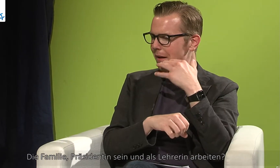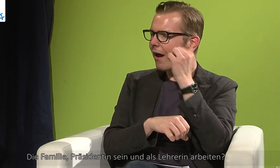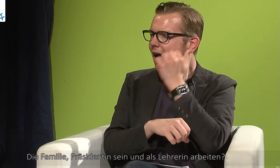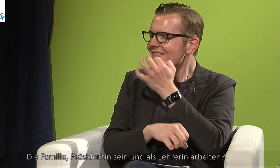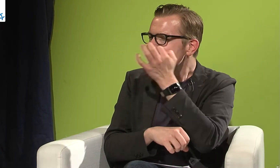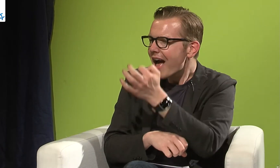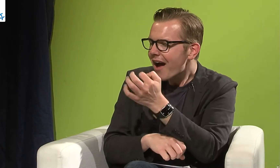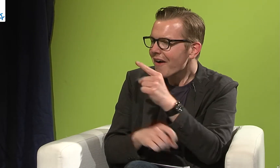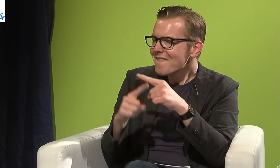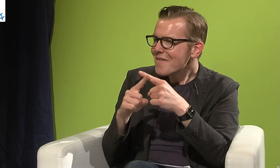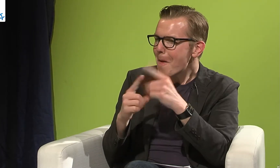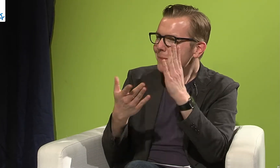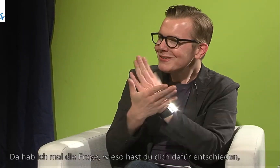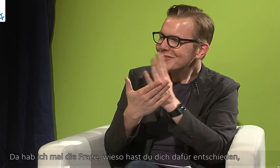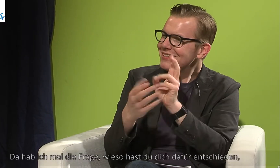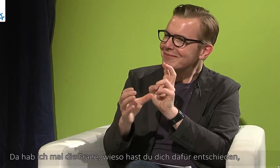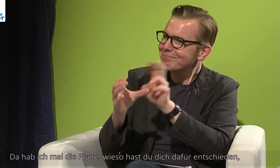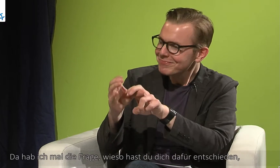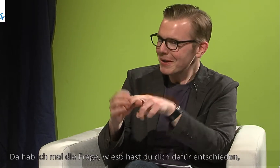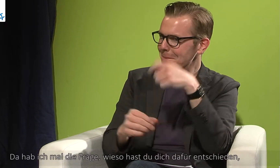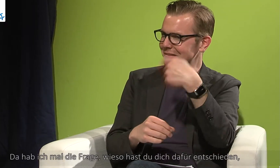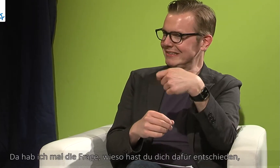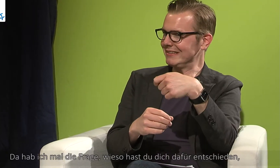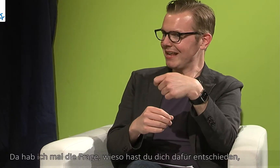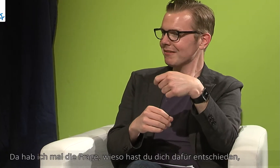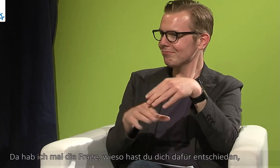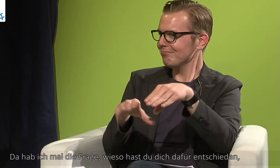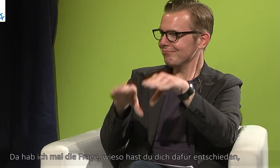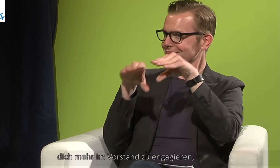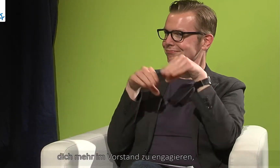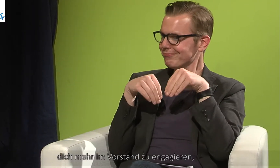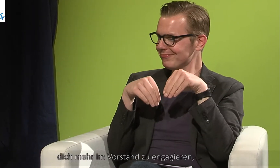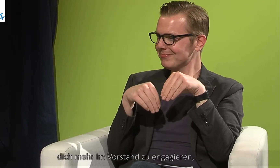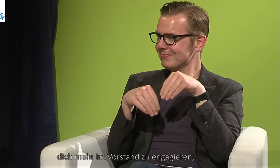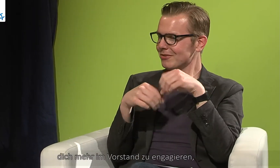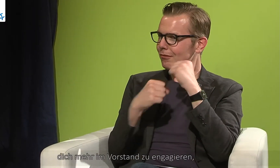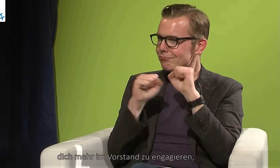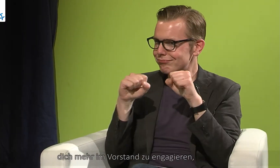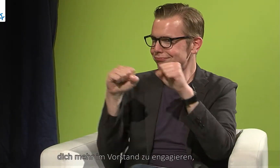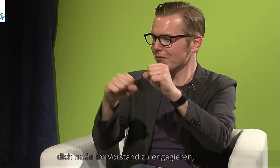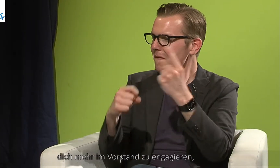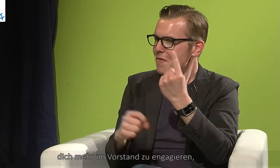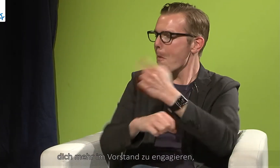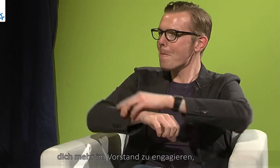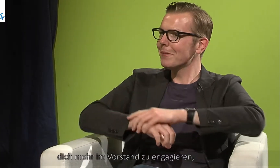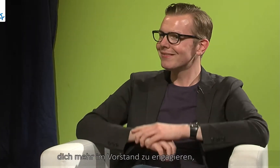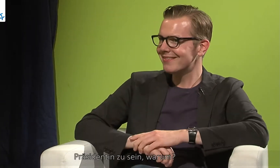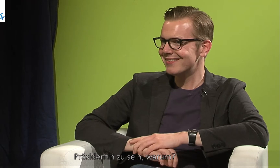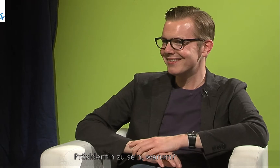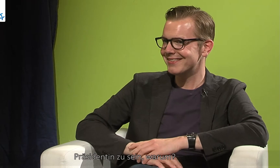arbeiten. Da habe ich mal die Frage, wieso hast du dich dafür entschieden, im Vorstand dich zu engagieren, Präsidentin zu